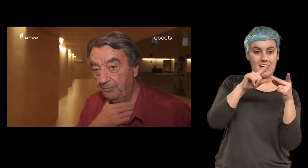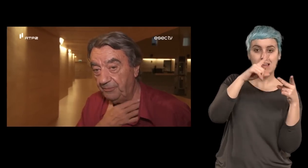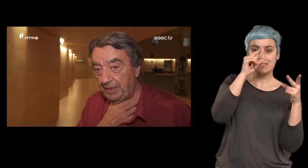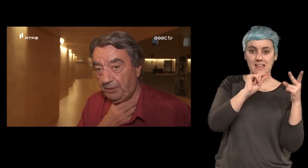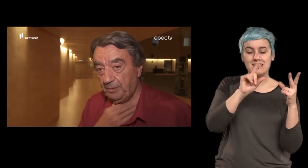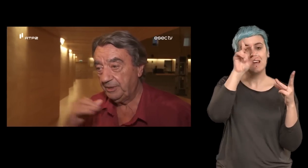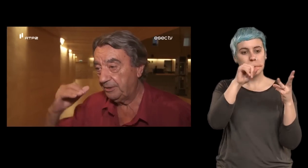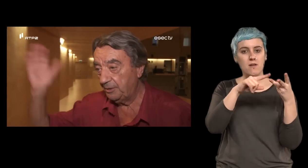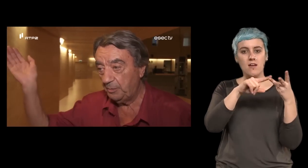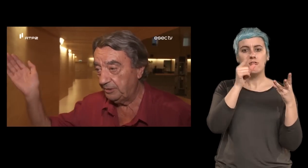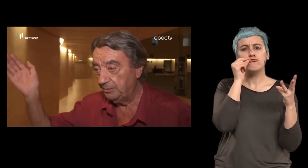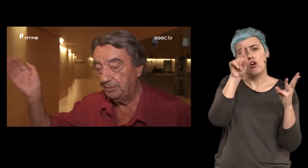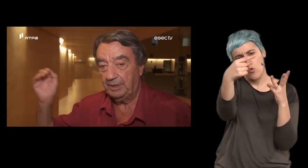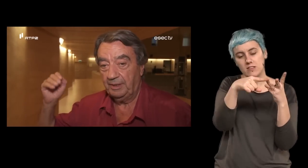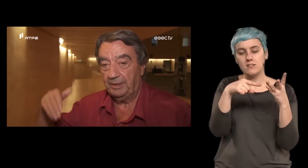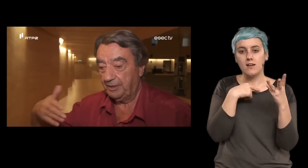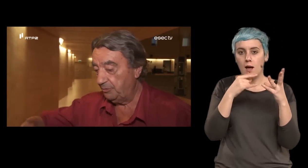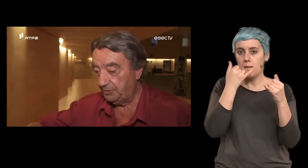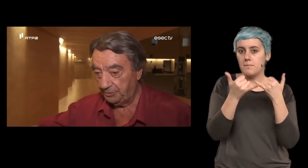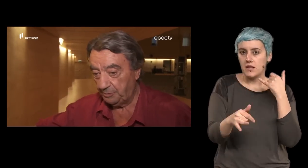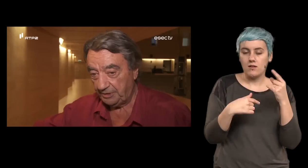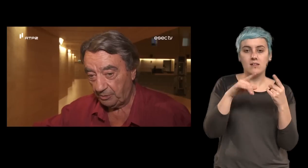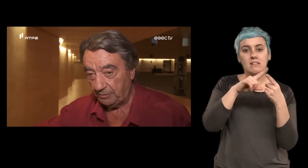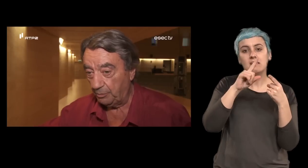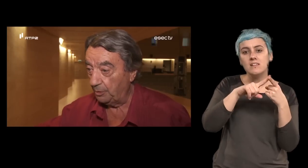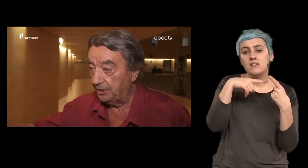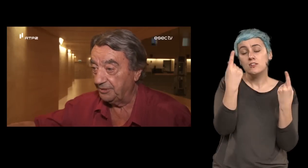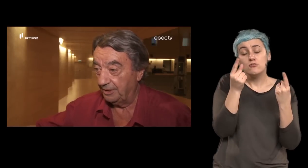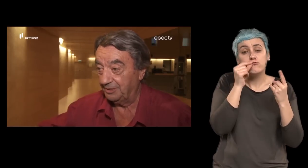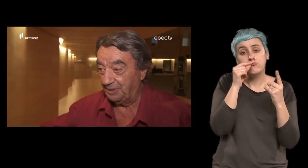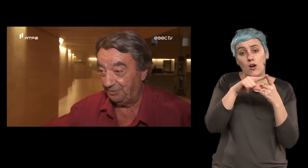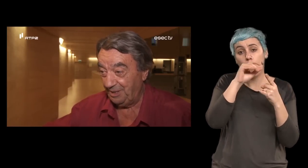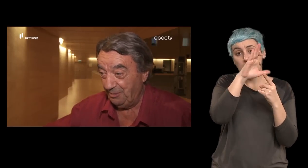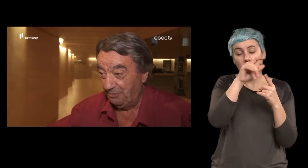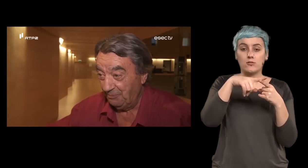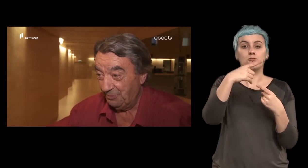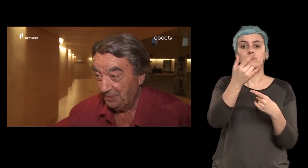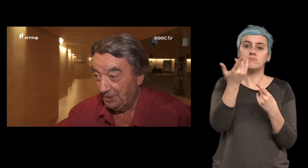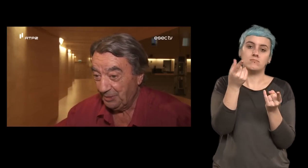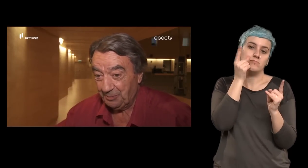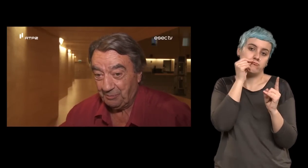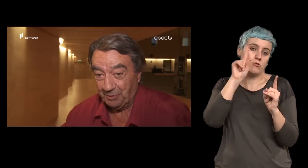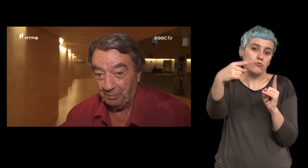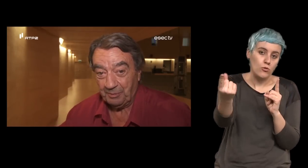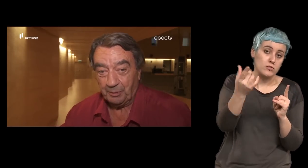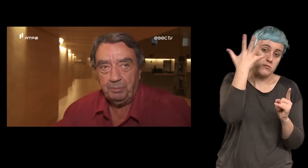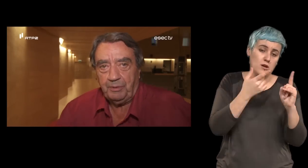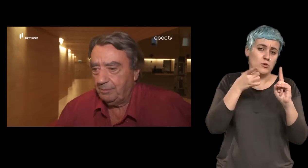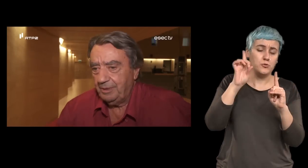e eu realmente arrisquei no máximo quem foi fazer o Humberto Delgado foi o Hotel Saraiva de Carvalho foi a primeira eu